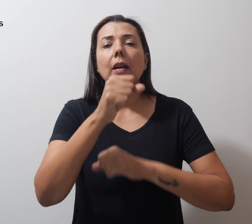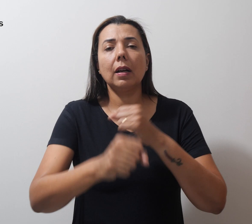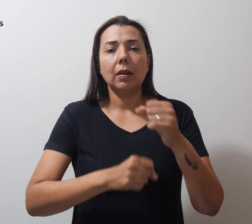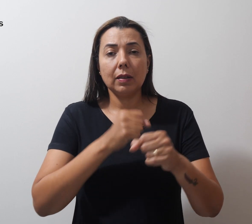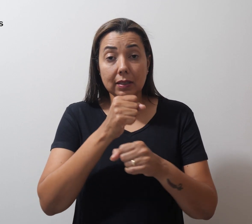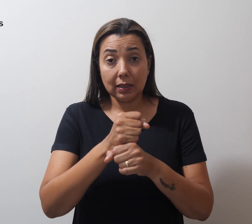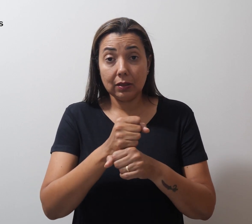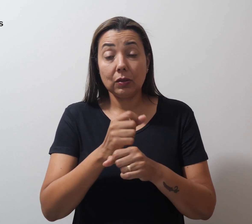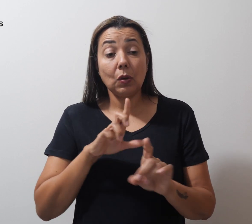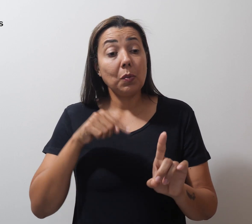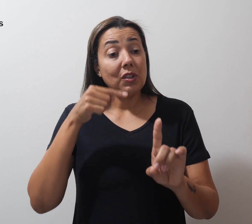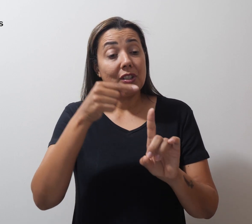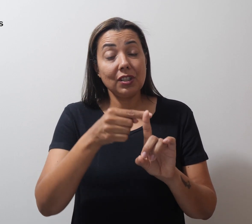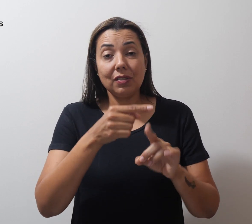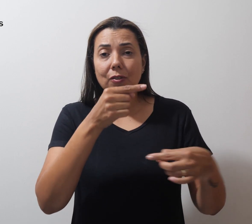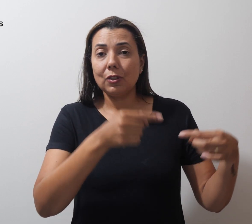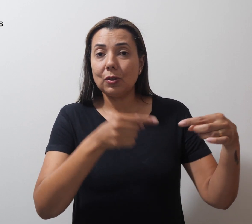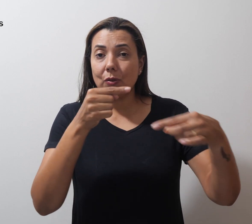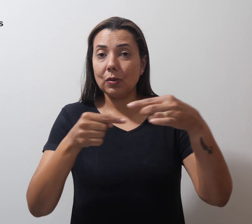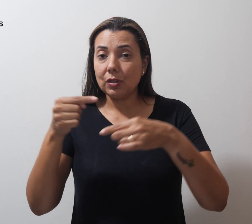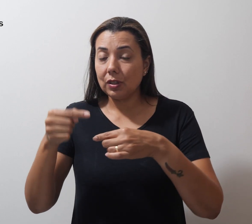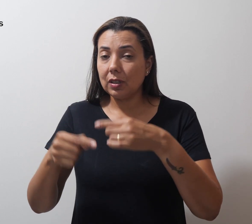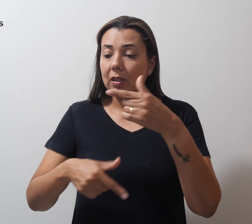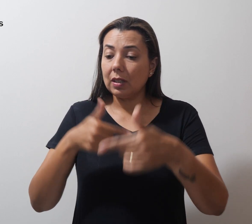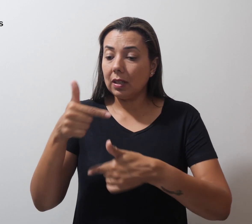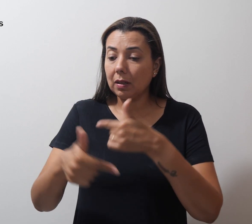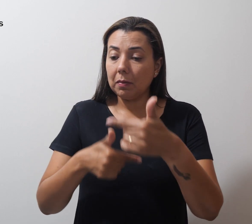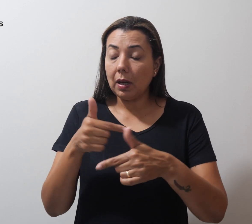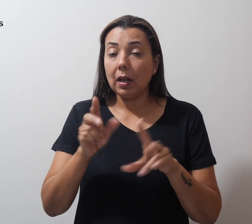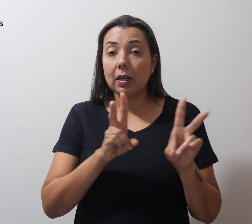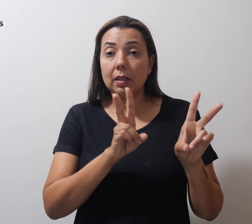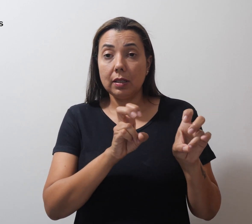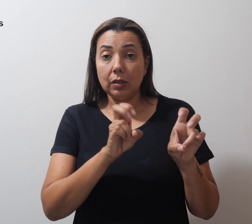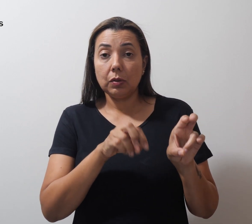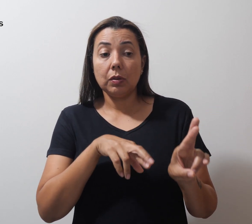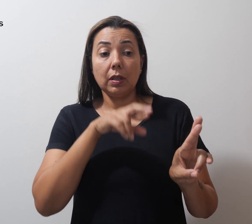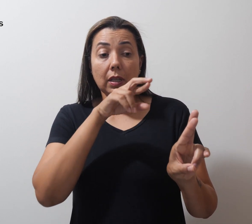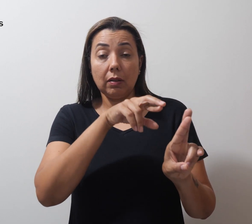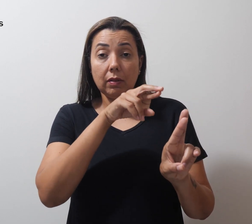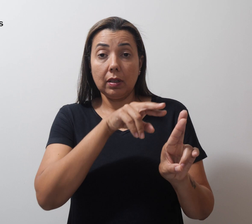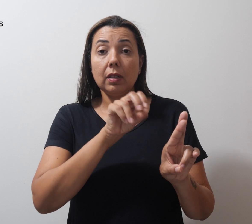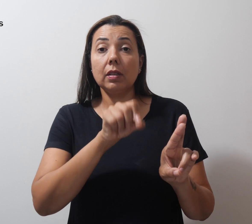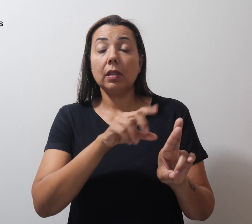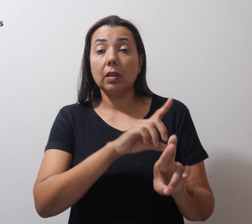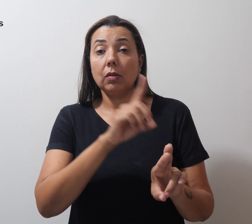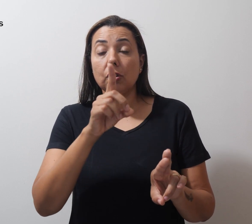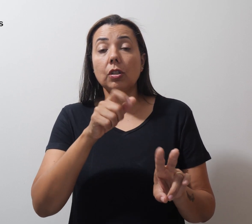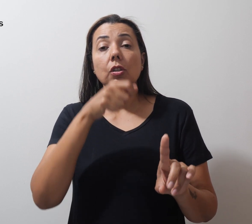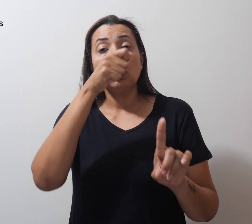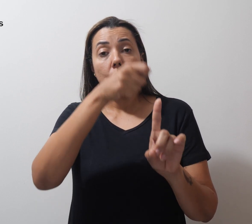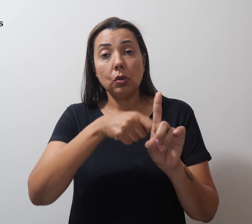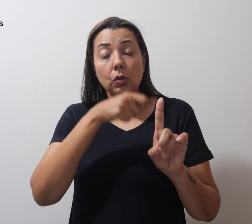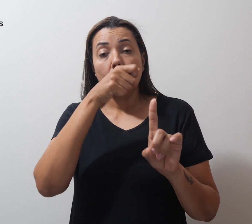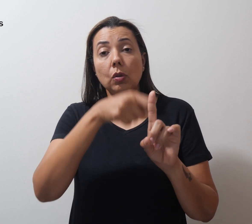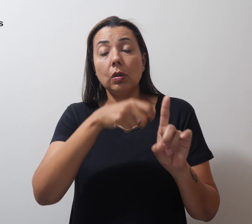objetivo de discutir ações e temáticas referentes ao Dia de Luta da Pessoa com